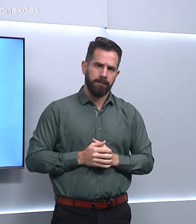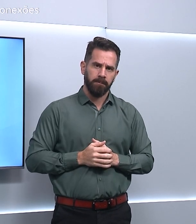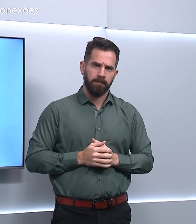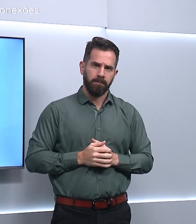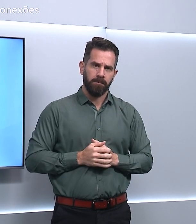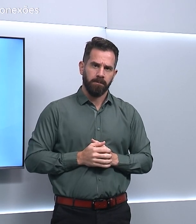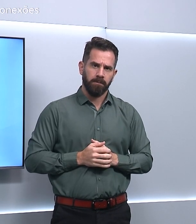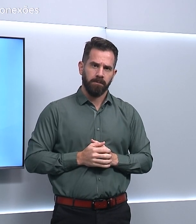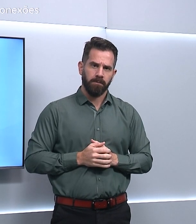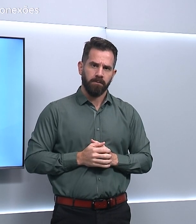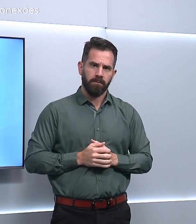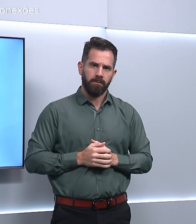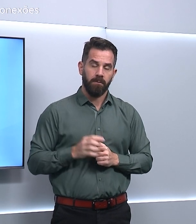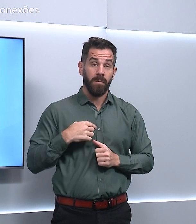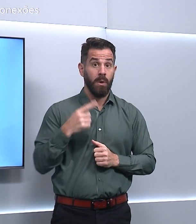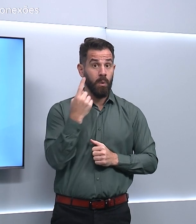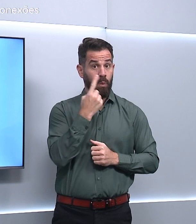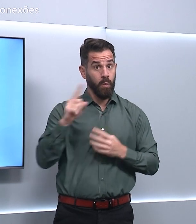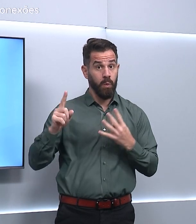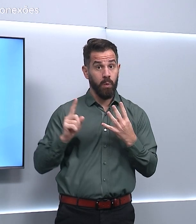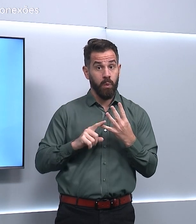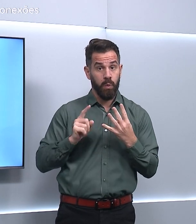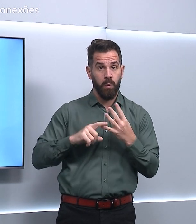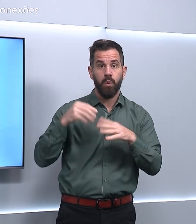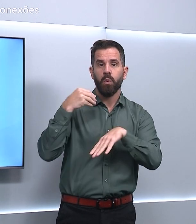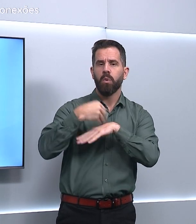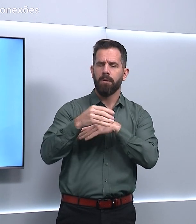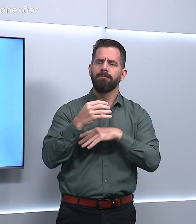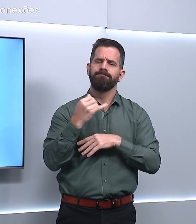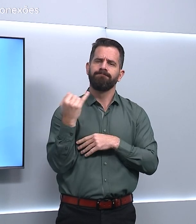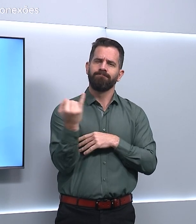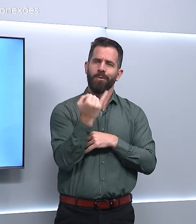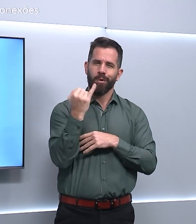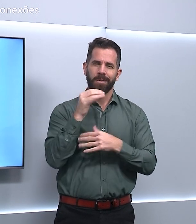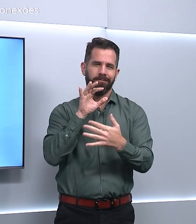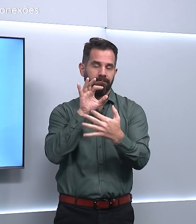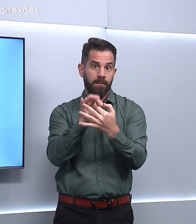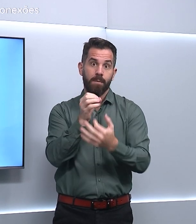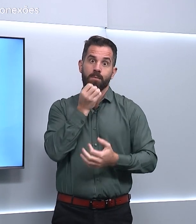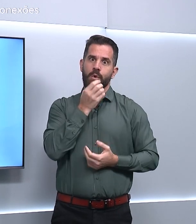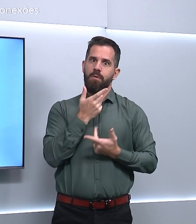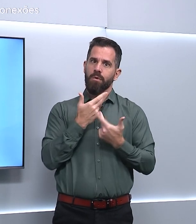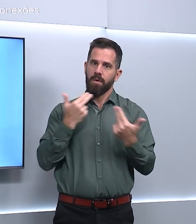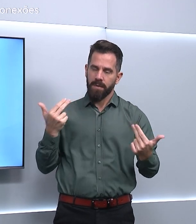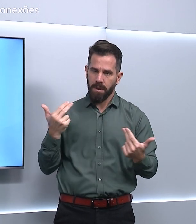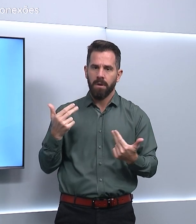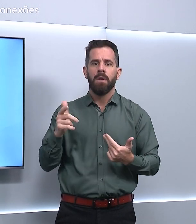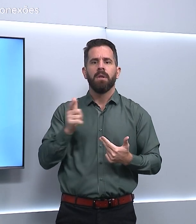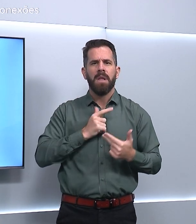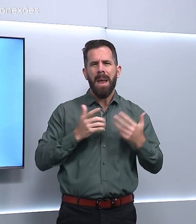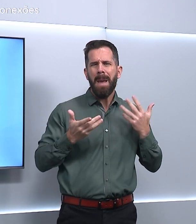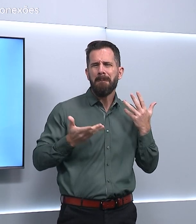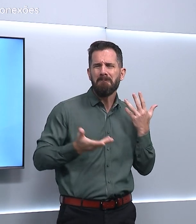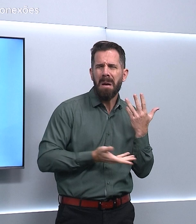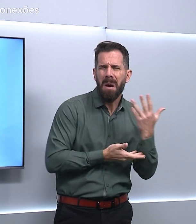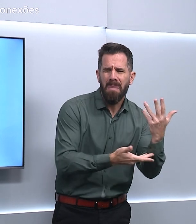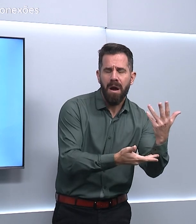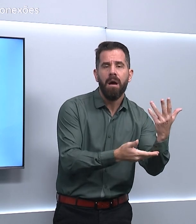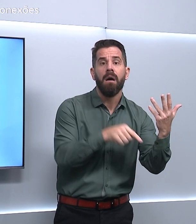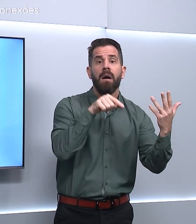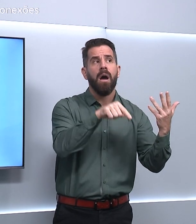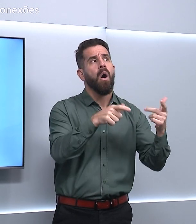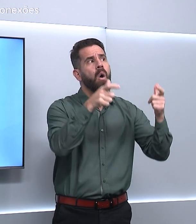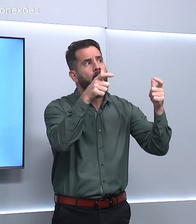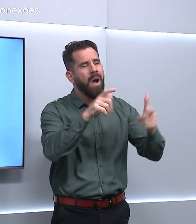Para finalizar, uma boa notícia na área do meio ambiente. O desmatamento registrado no primeiro semestre em áreas protegidas da